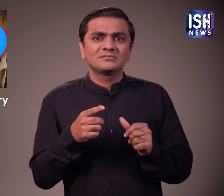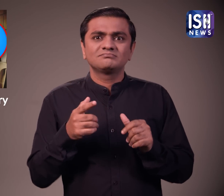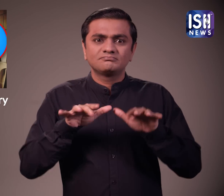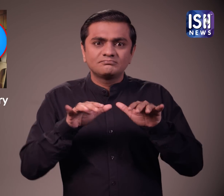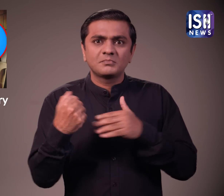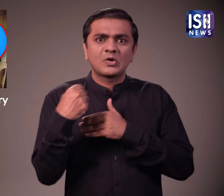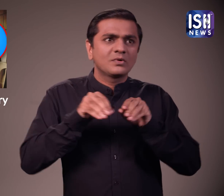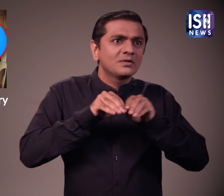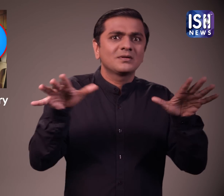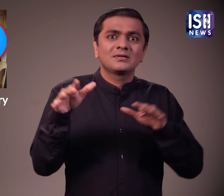सर्वर थे